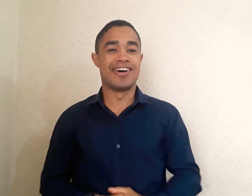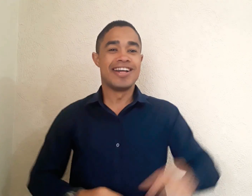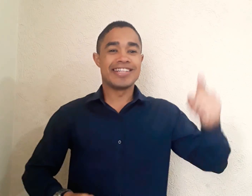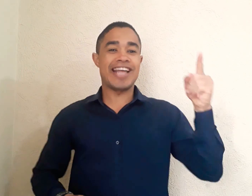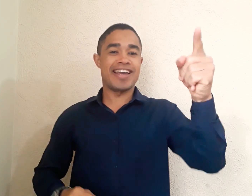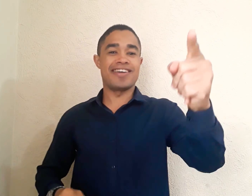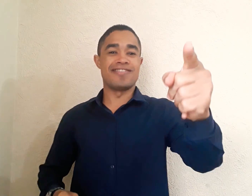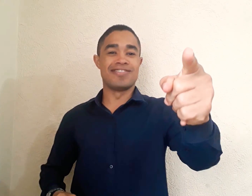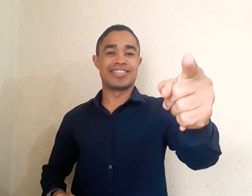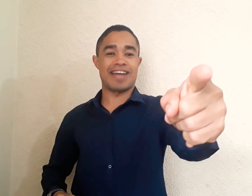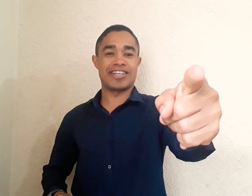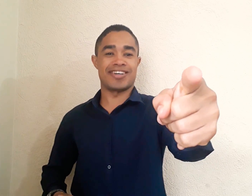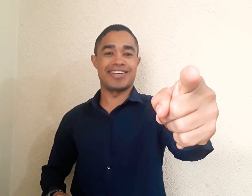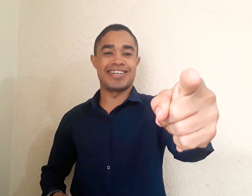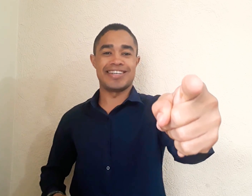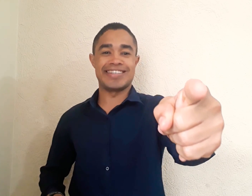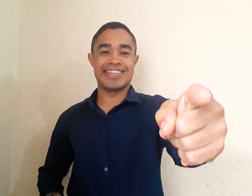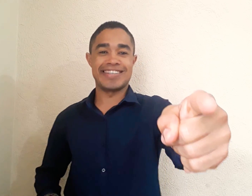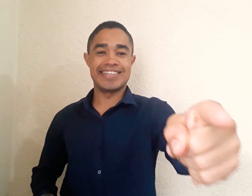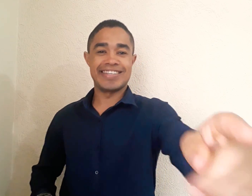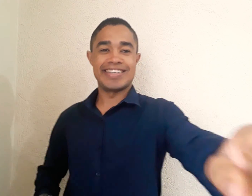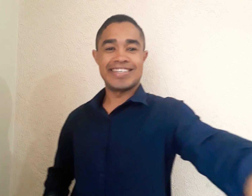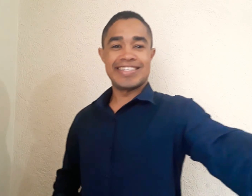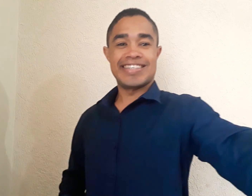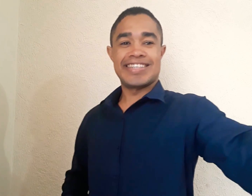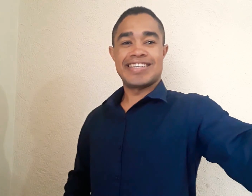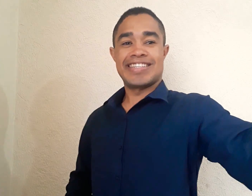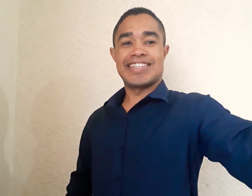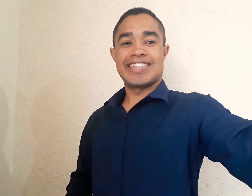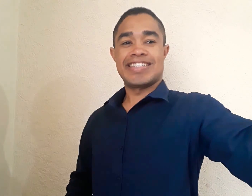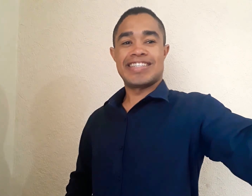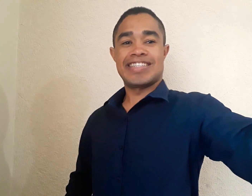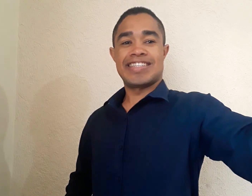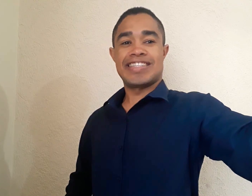Deus te abençoe primeiro E aí Deus te